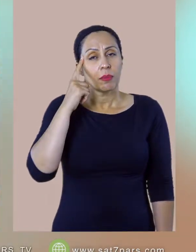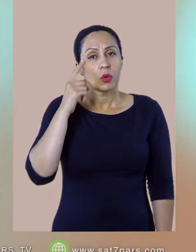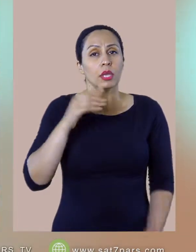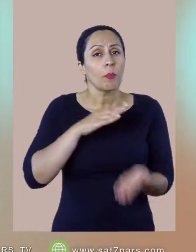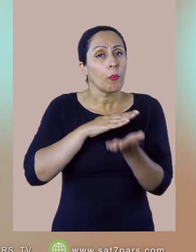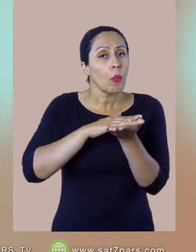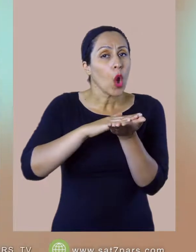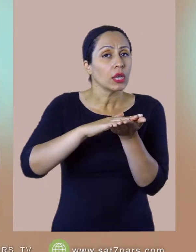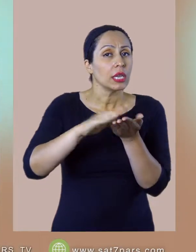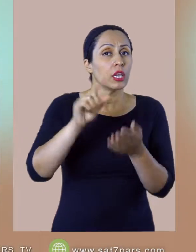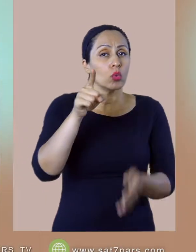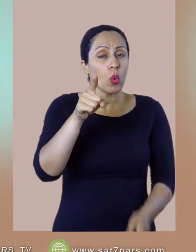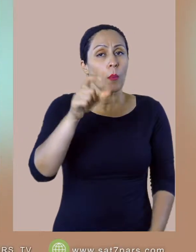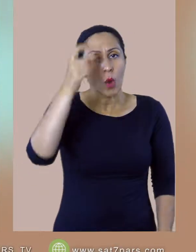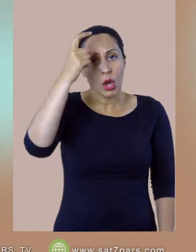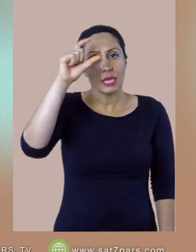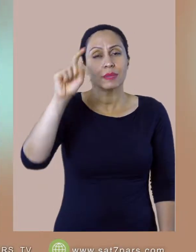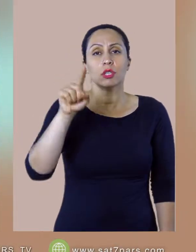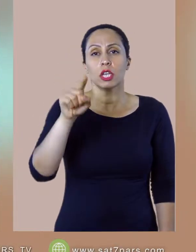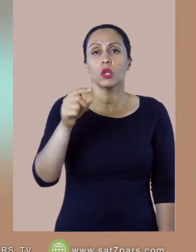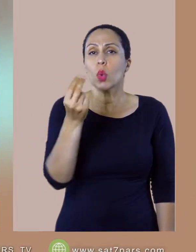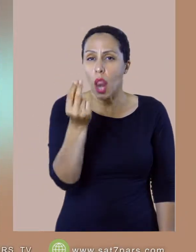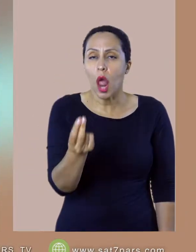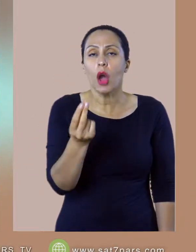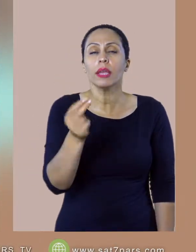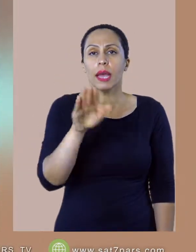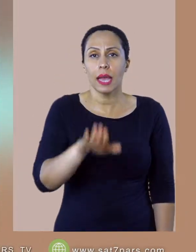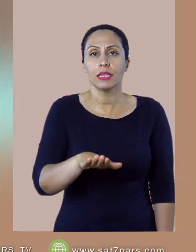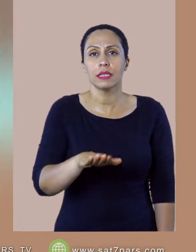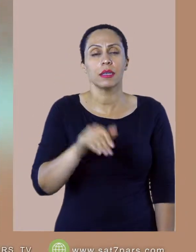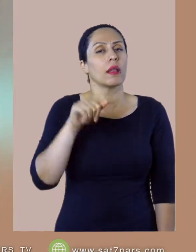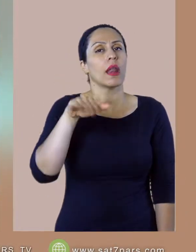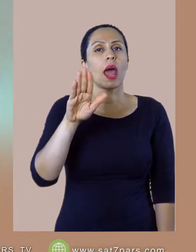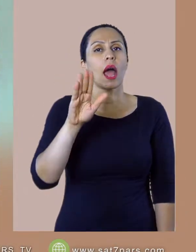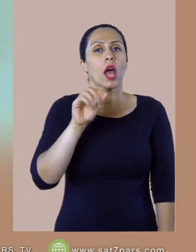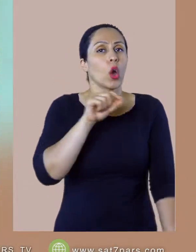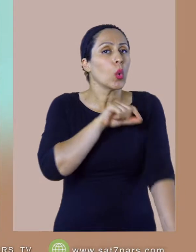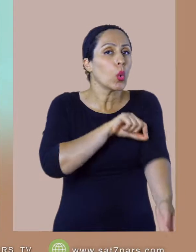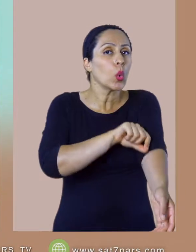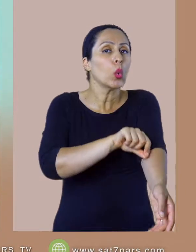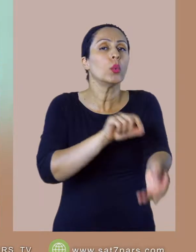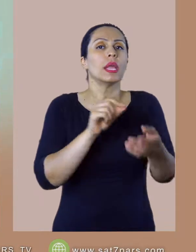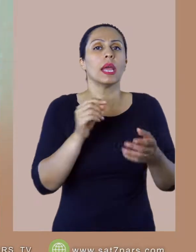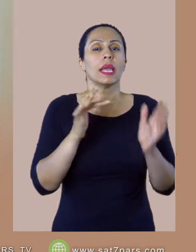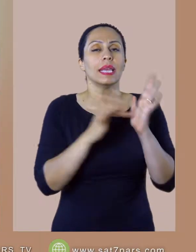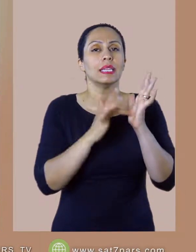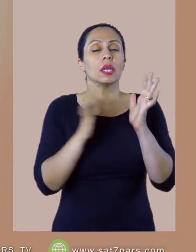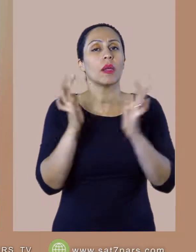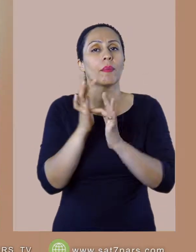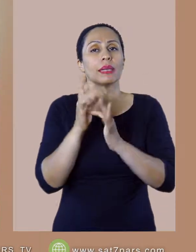لایق میشموره ولی خون ایسای مسیح هست که تو رو لایق شمورده نه گناه